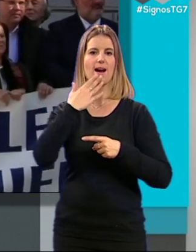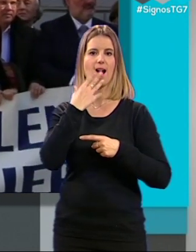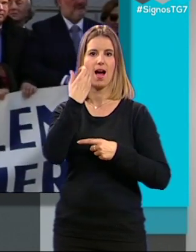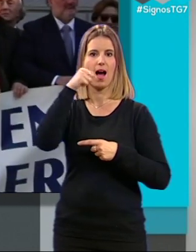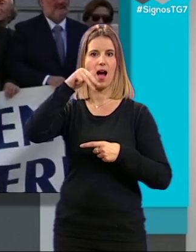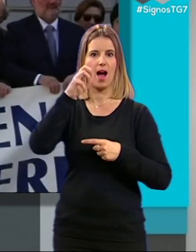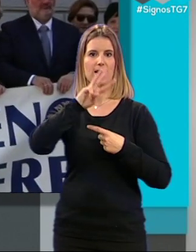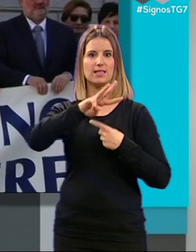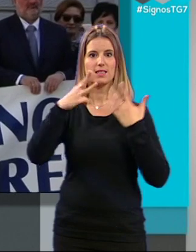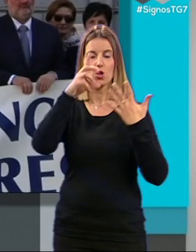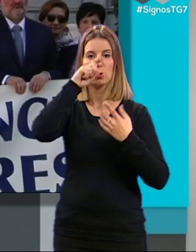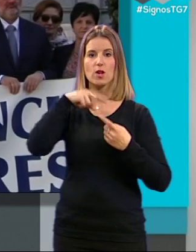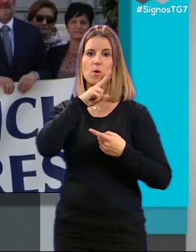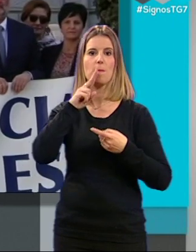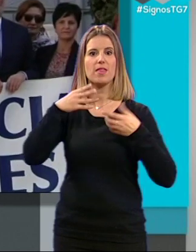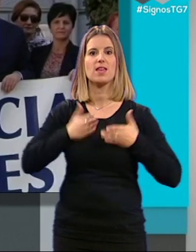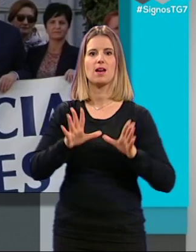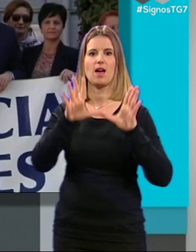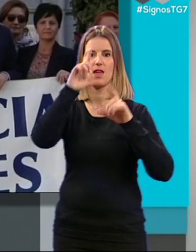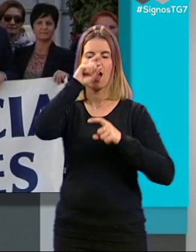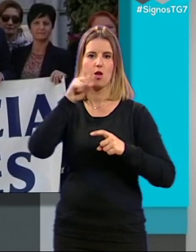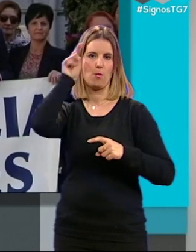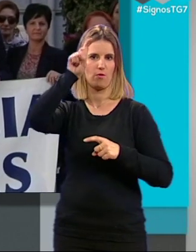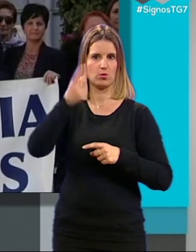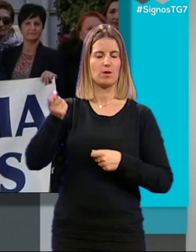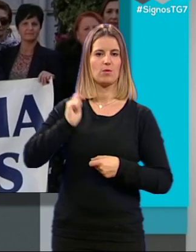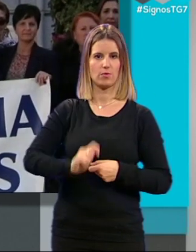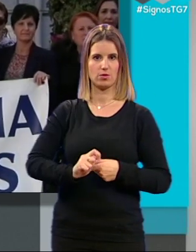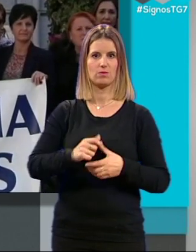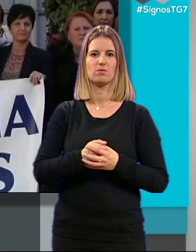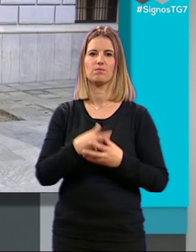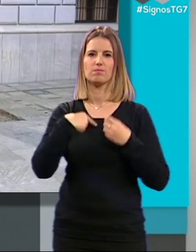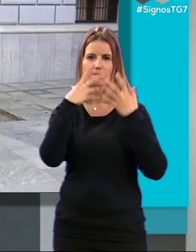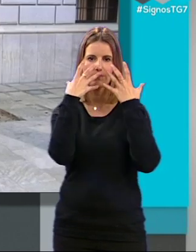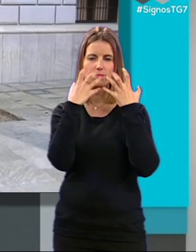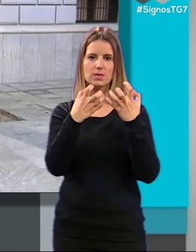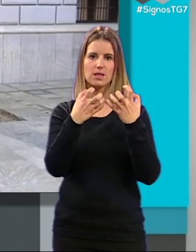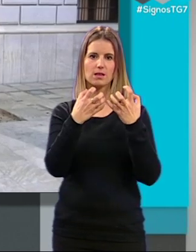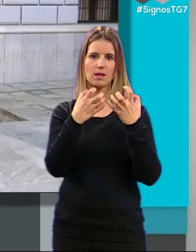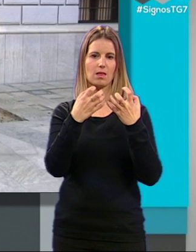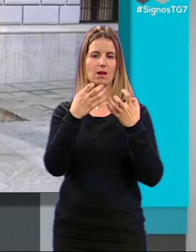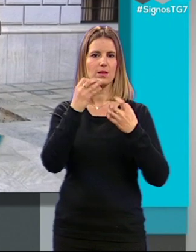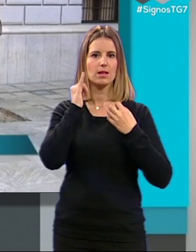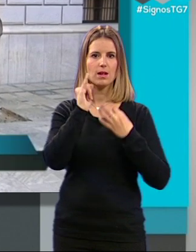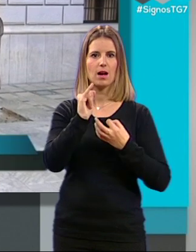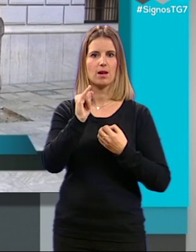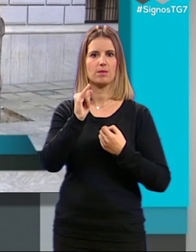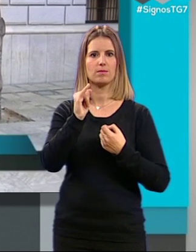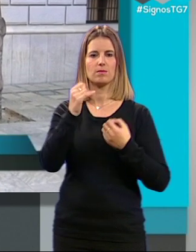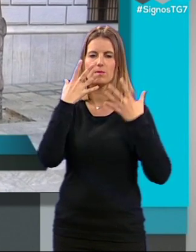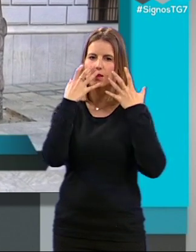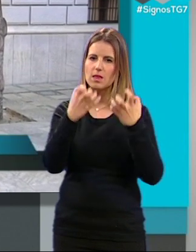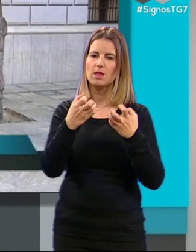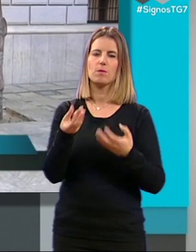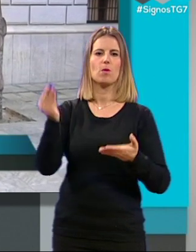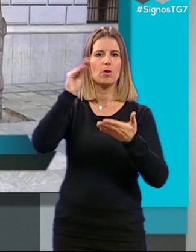edad, madre de una niña de 10 años y profesora de profesión. Que esa es la tristeza que decimos que es un día